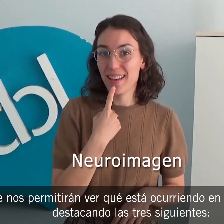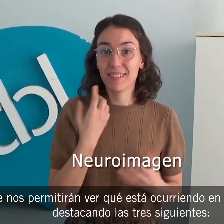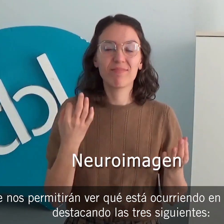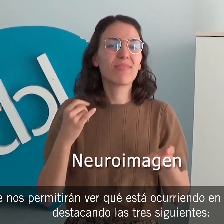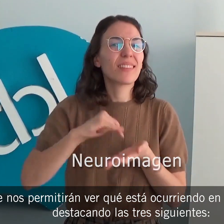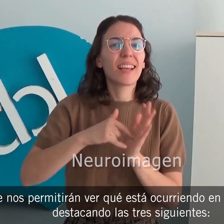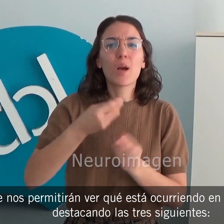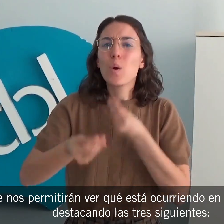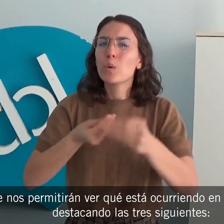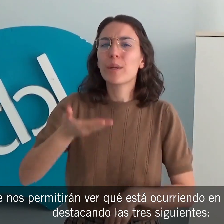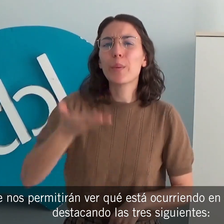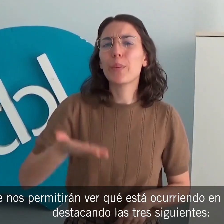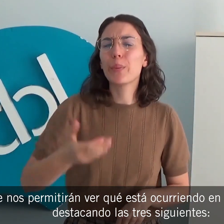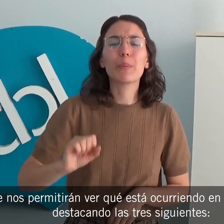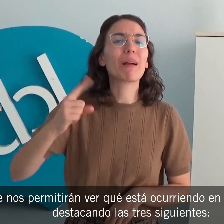destacando las tres siguientes.